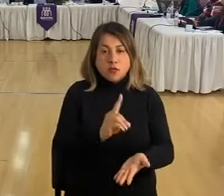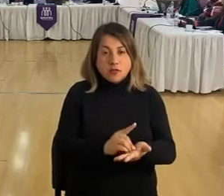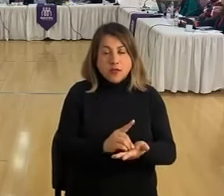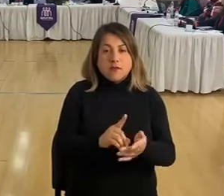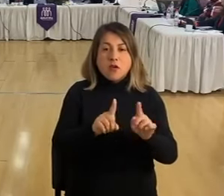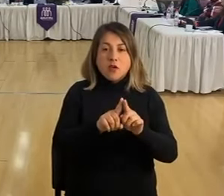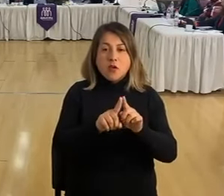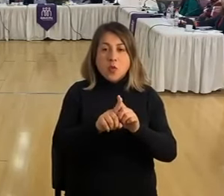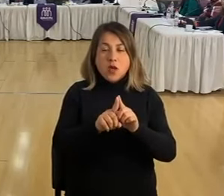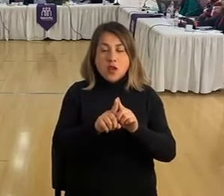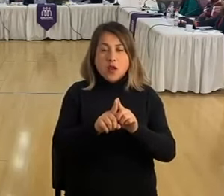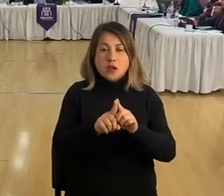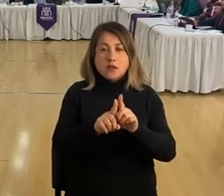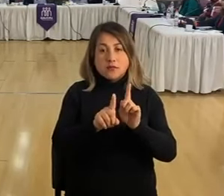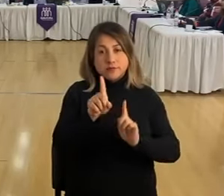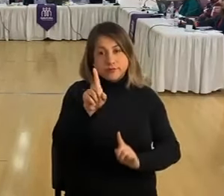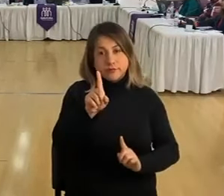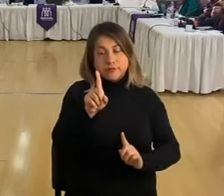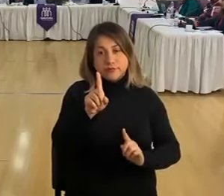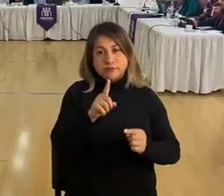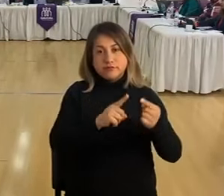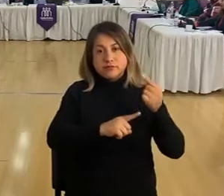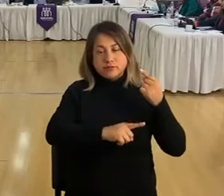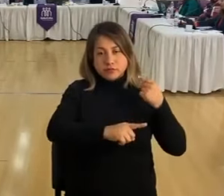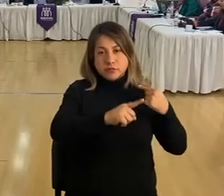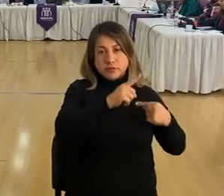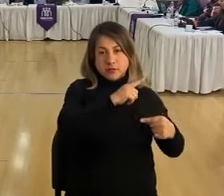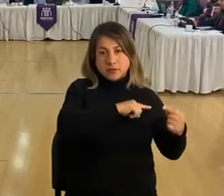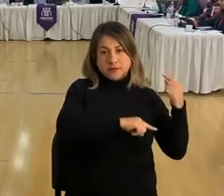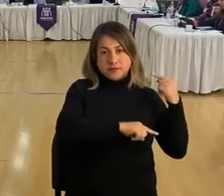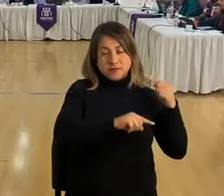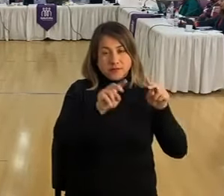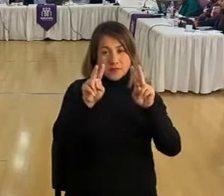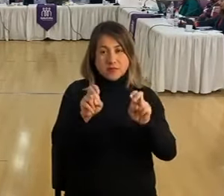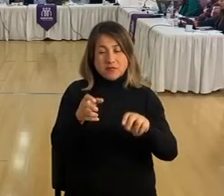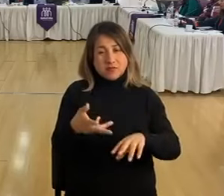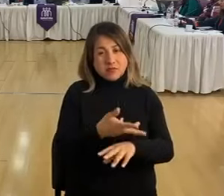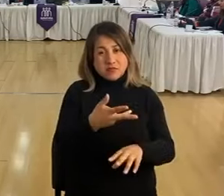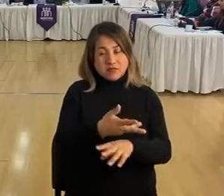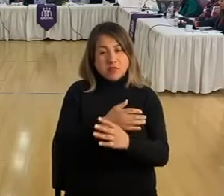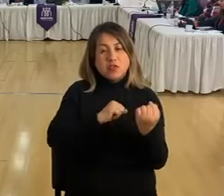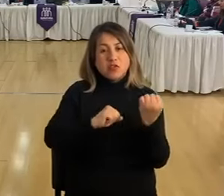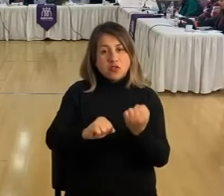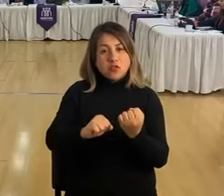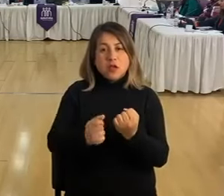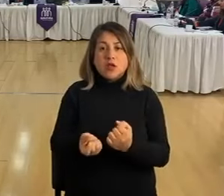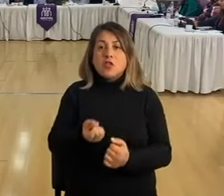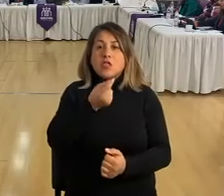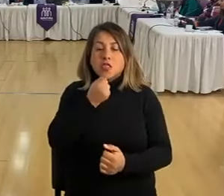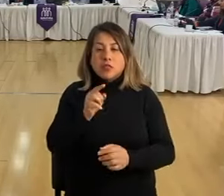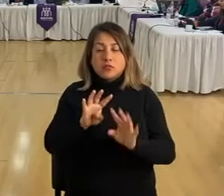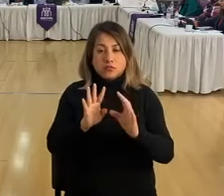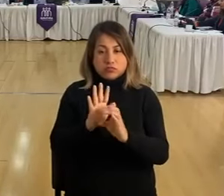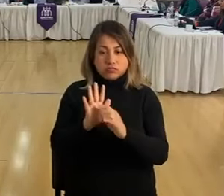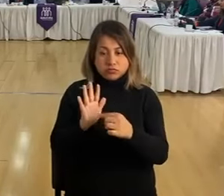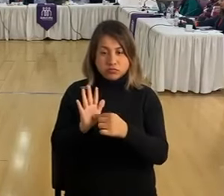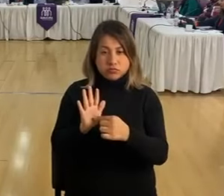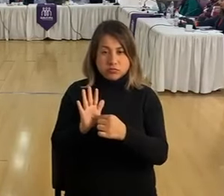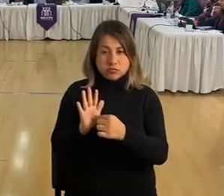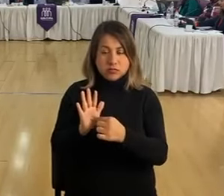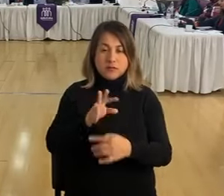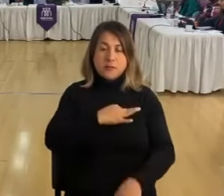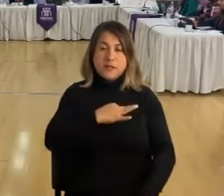retrocediendo totalmente y han hecho temas nefastos contra la acusación constitucional contra el ministro